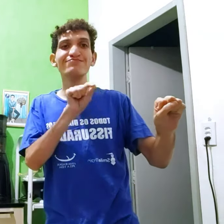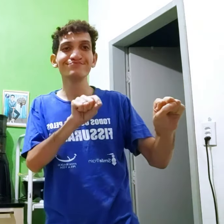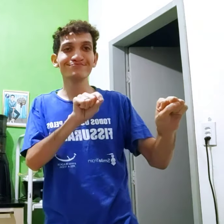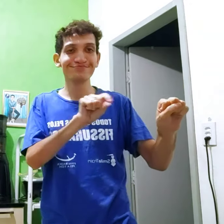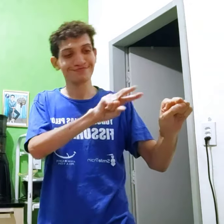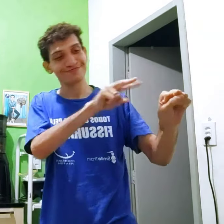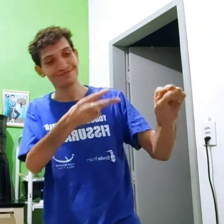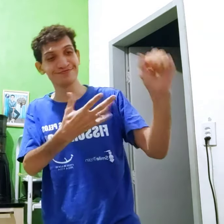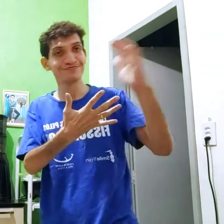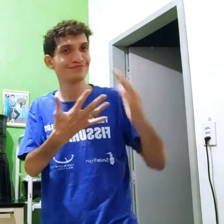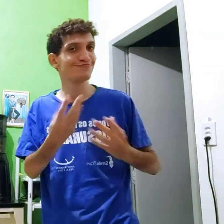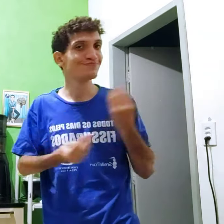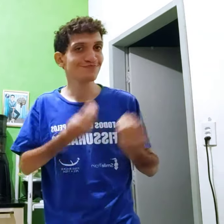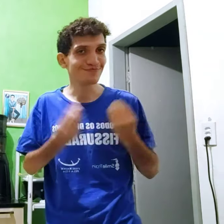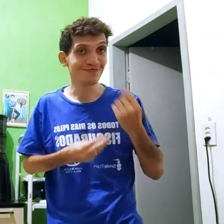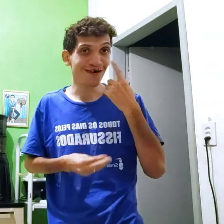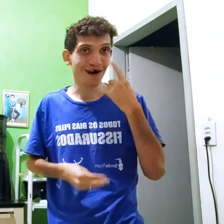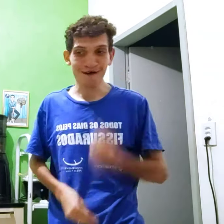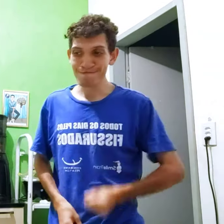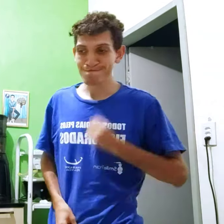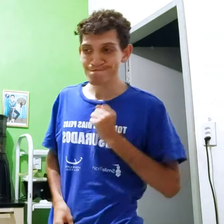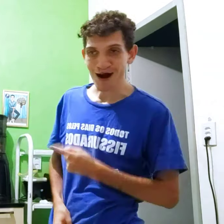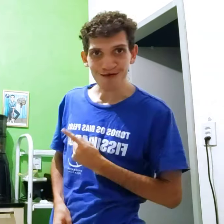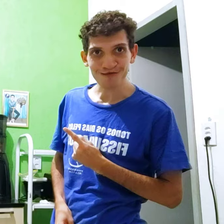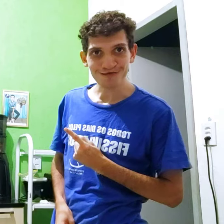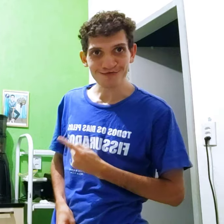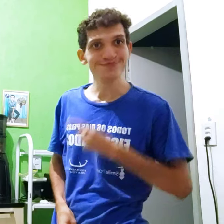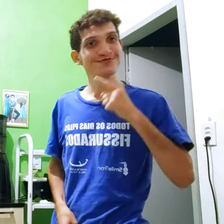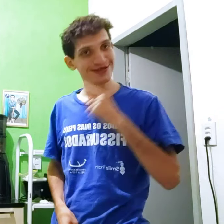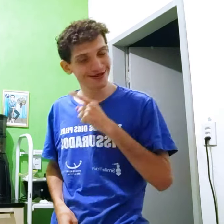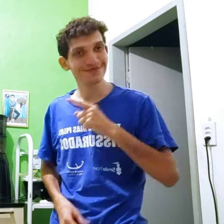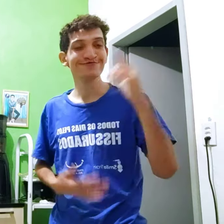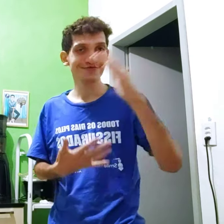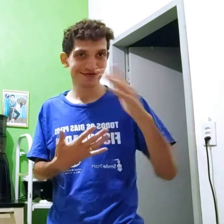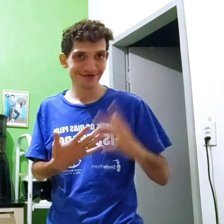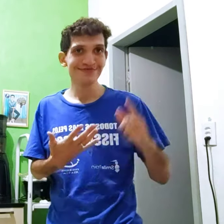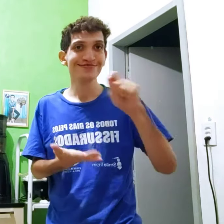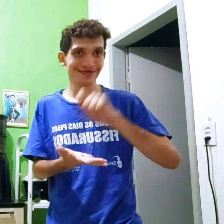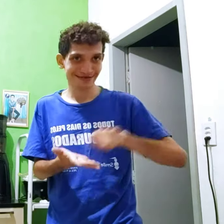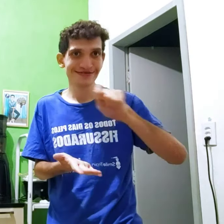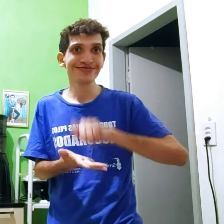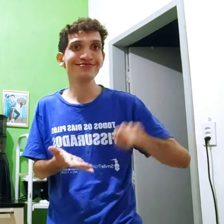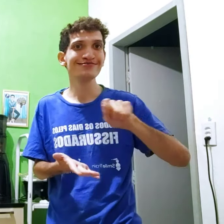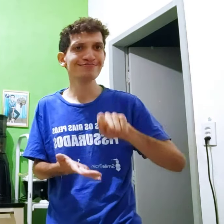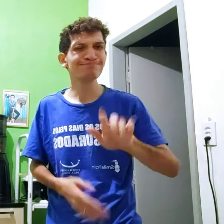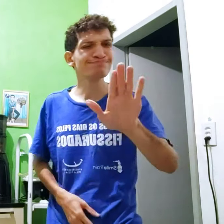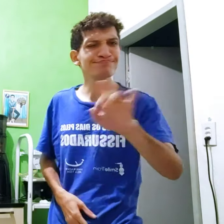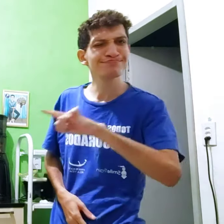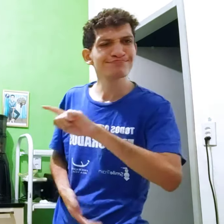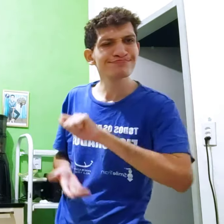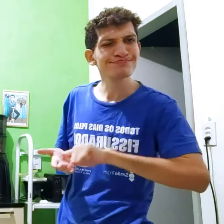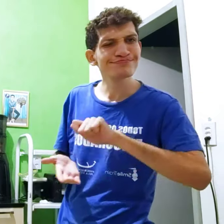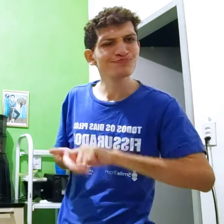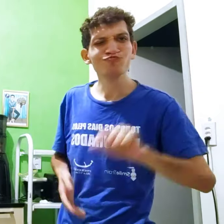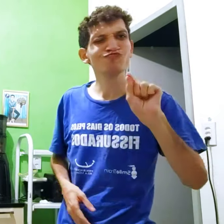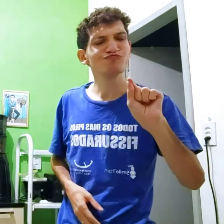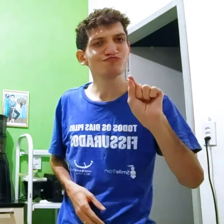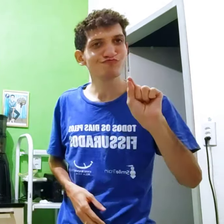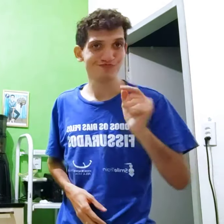Diabetes Isso é o E Libras traduz com Olha aqui ao lado Isso é Libras escrita Mas é